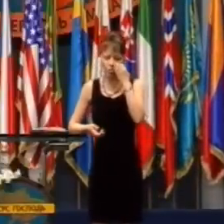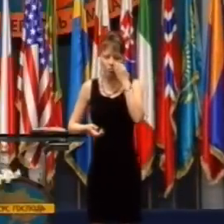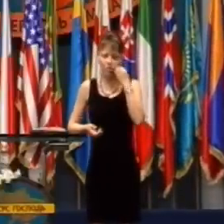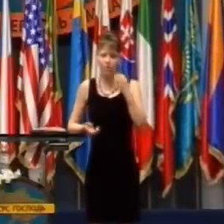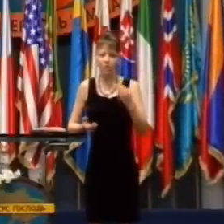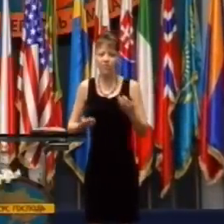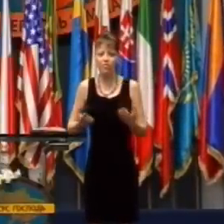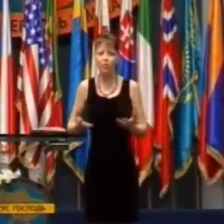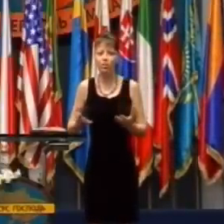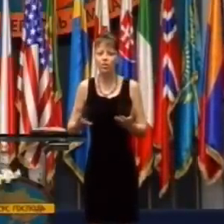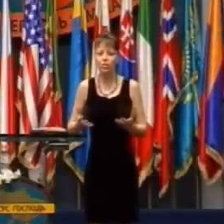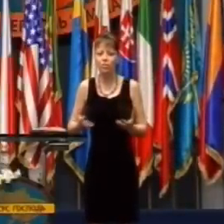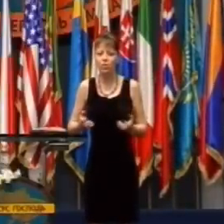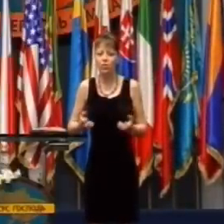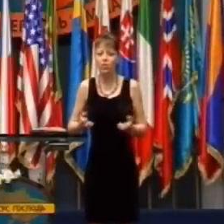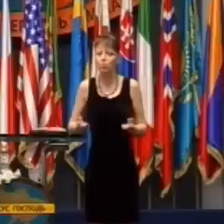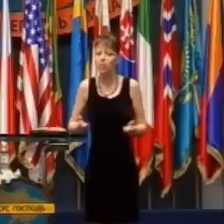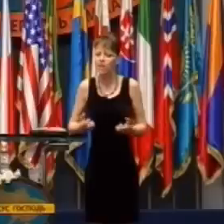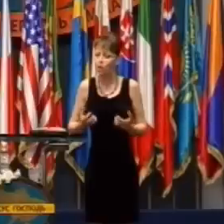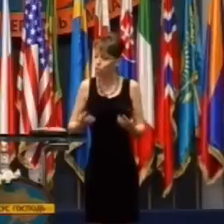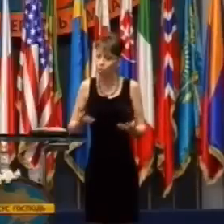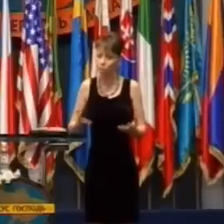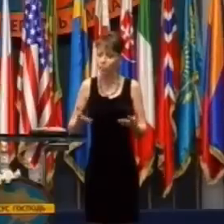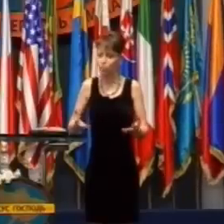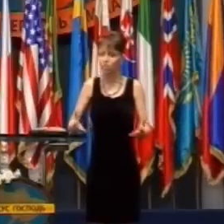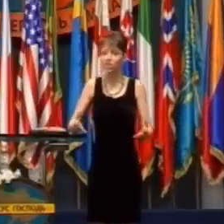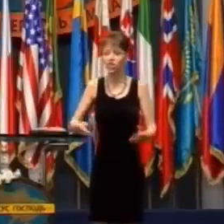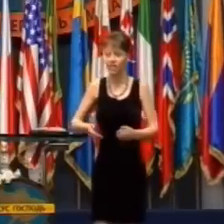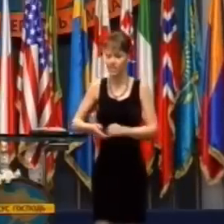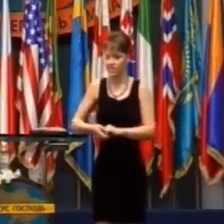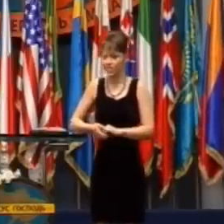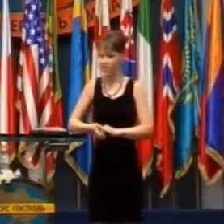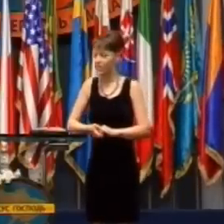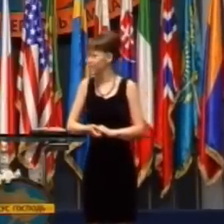Z takéhoto druhu rozmýšľania bol úplne šokovaný.